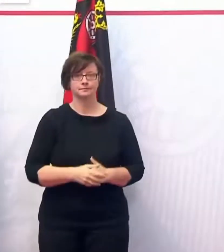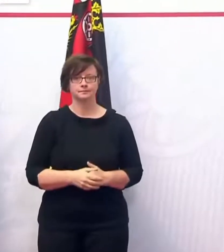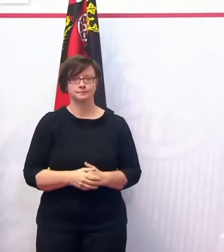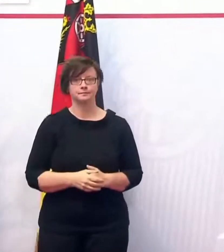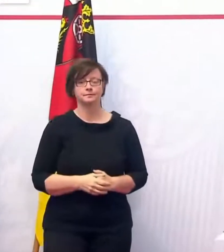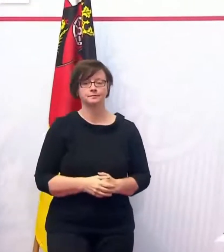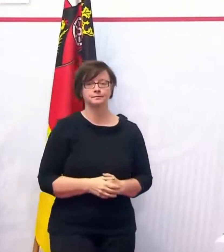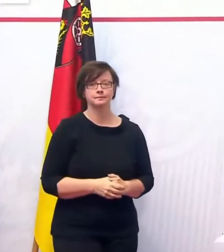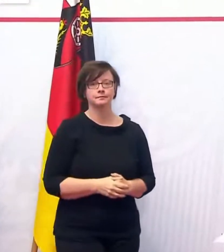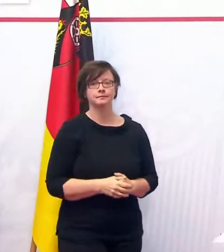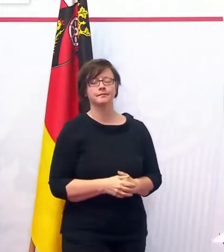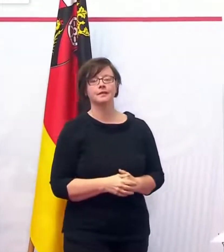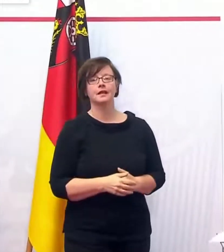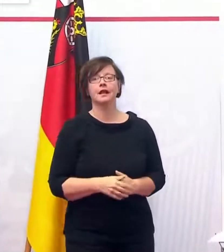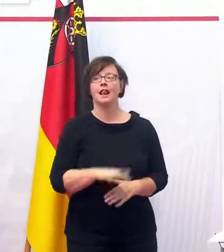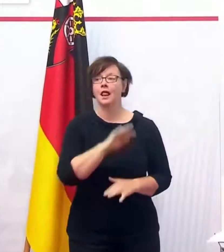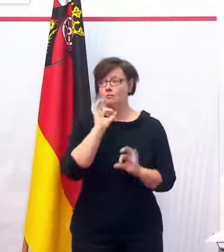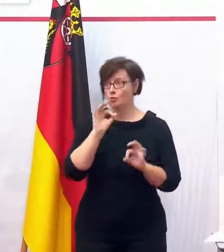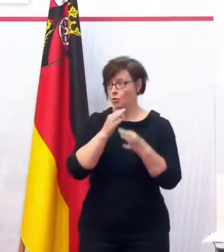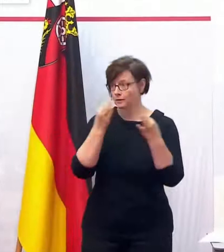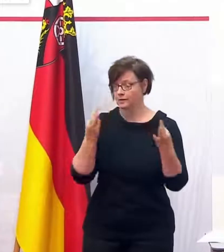Tag zusammen, sehr verehrte Damen und Herren.